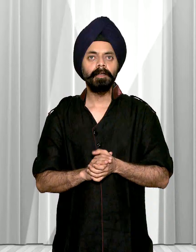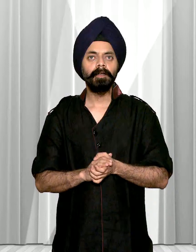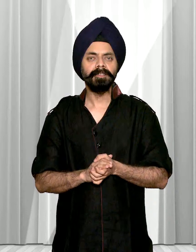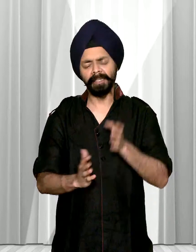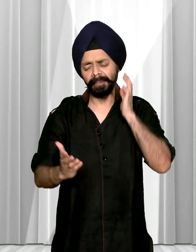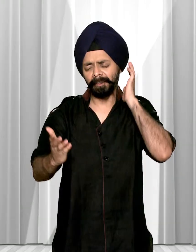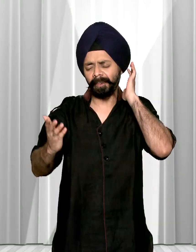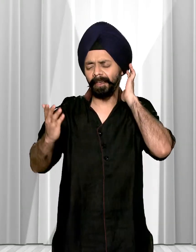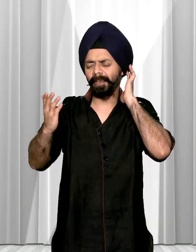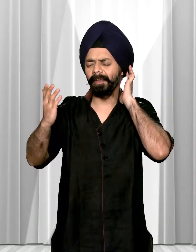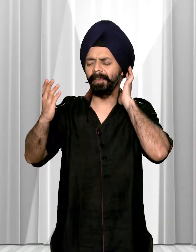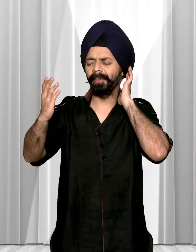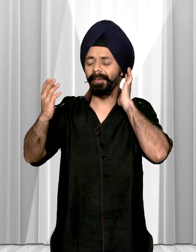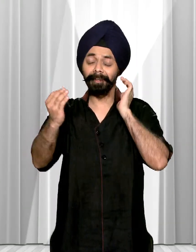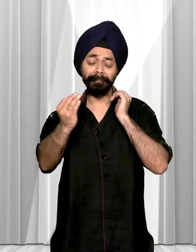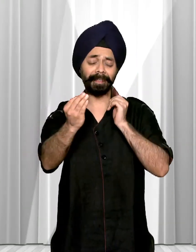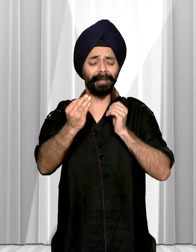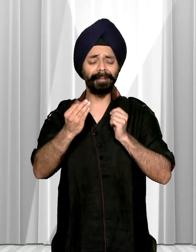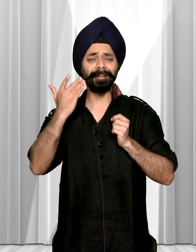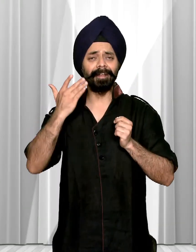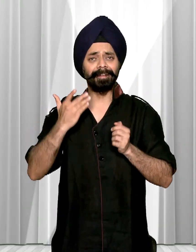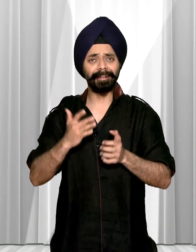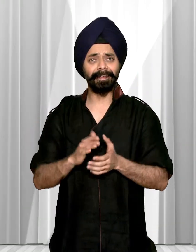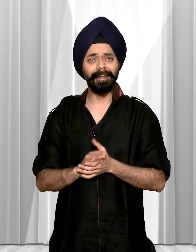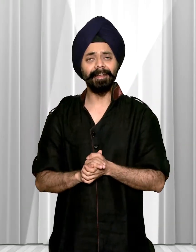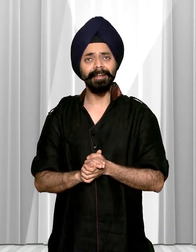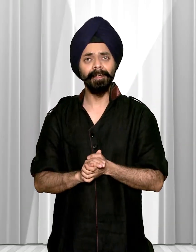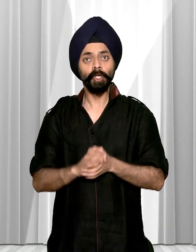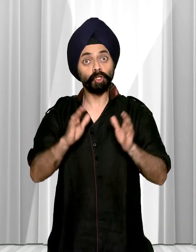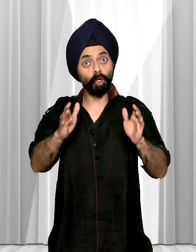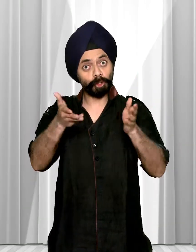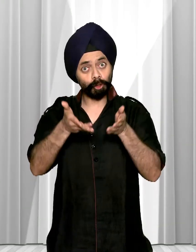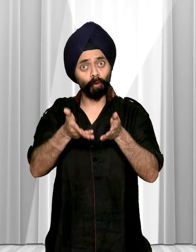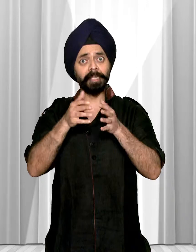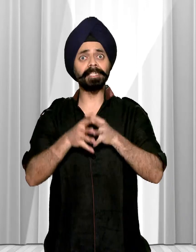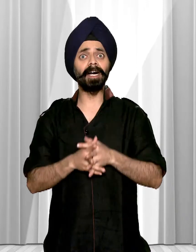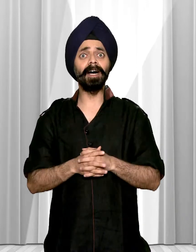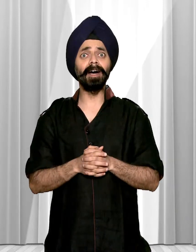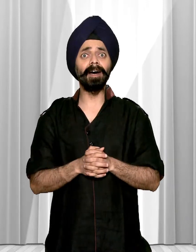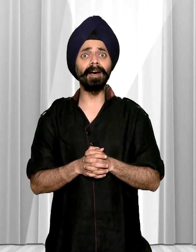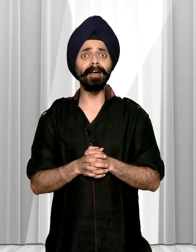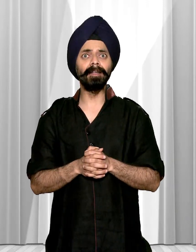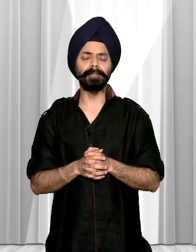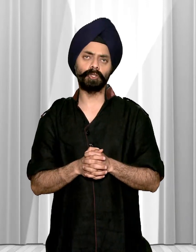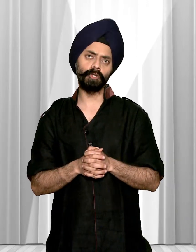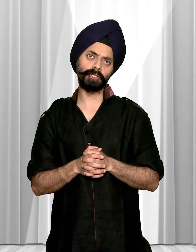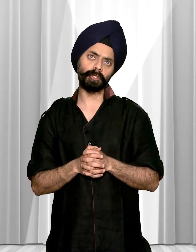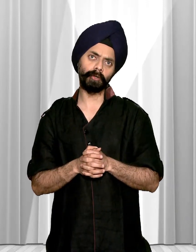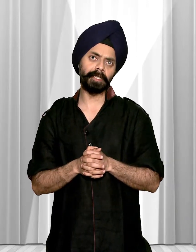जिन्दगी इम्तिहान लेती है दोस्तों की जान दोस्तों की